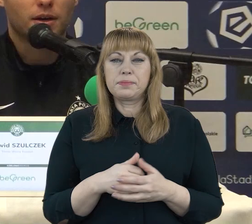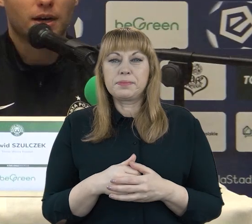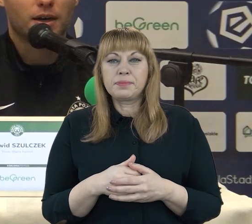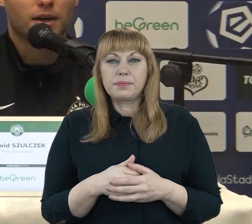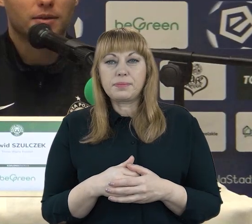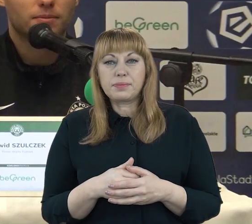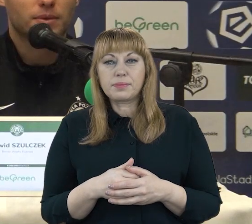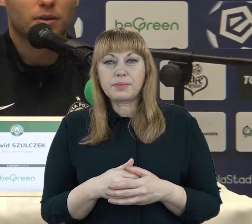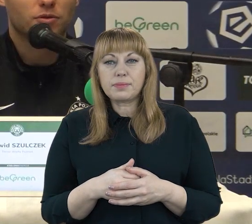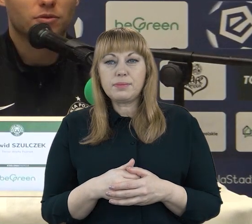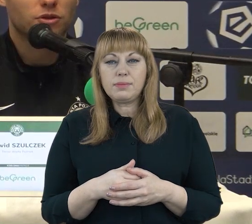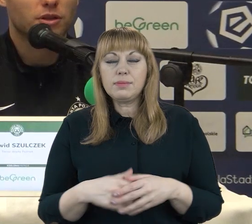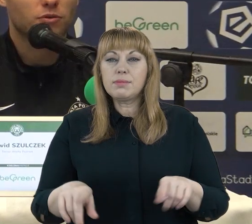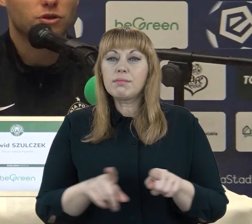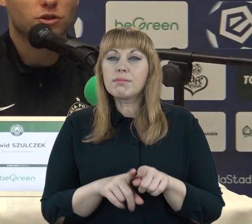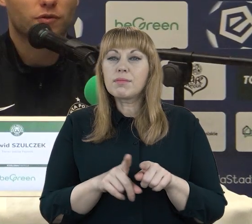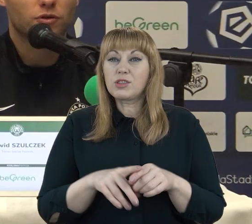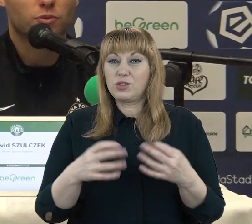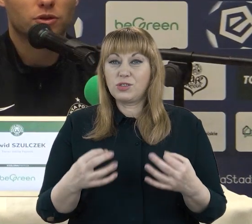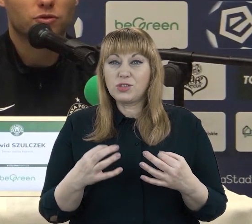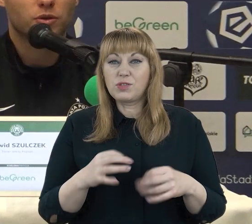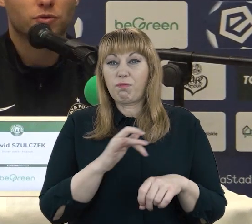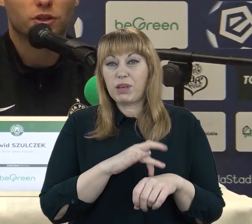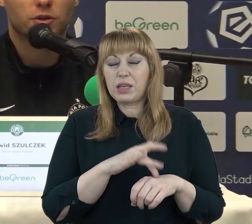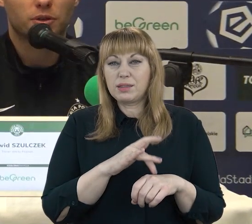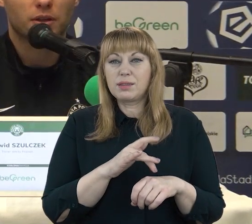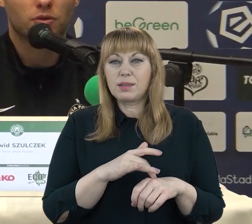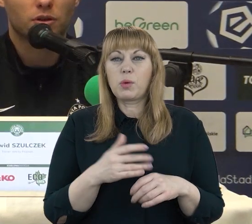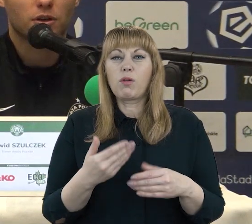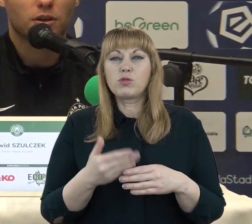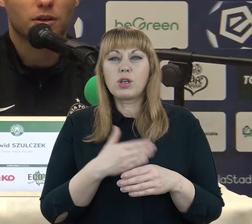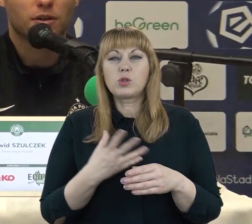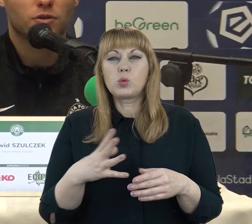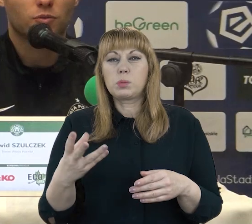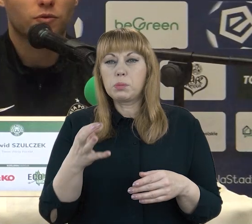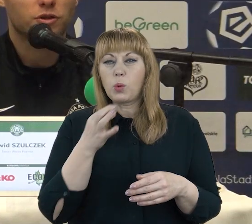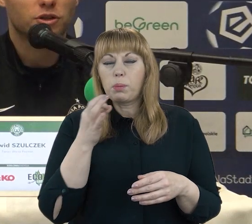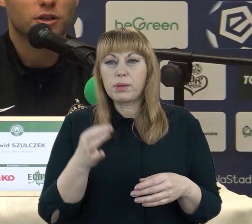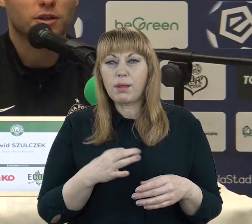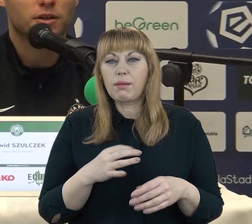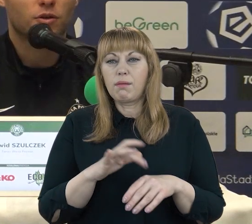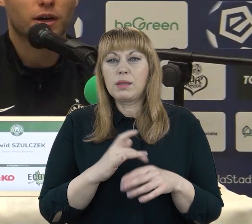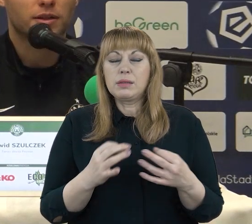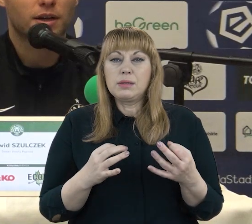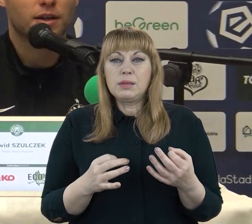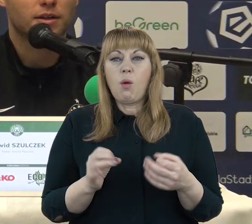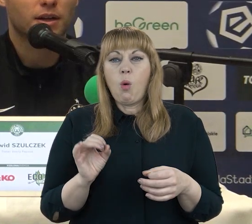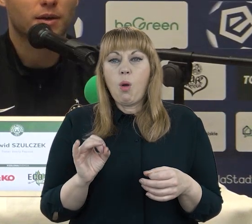A tak odnośnie tego dzisiejszego wyniku, bo też już mnie o to wcześniej pytano, no umówmy się, że ok, trener, trenerem,